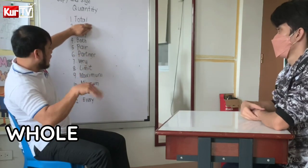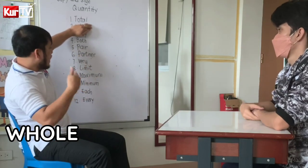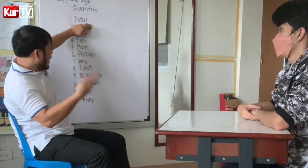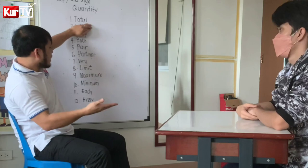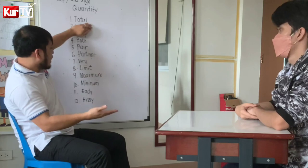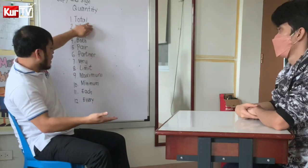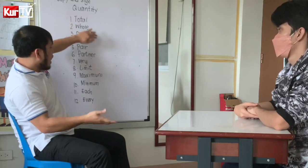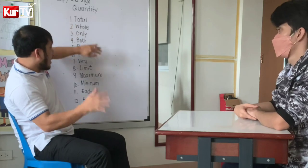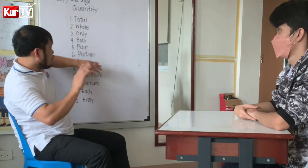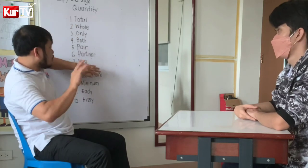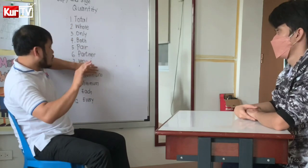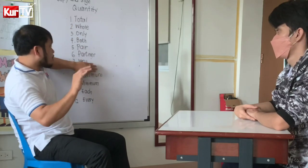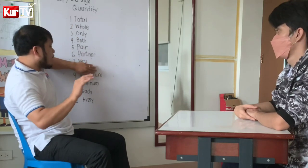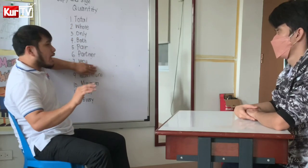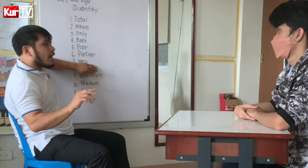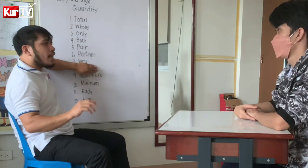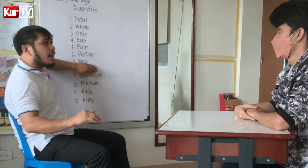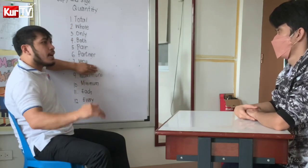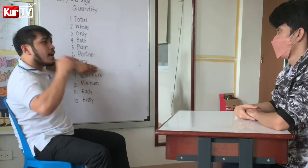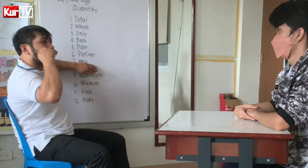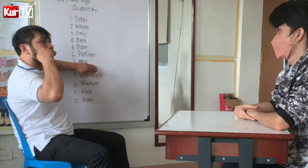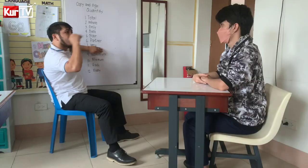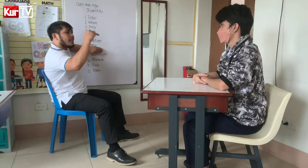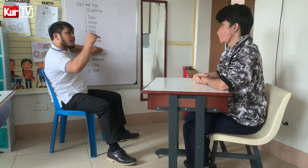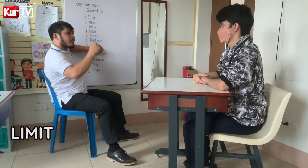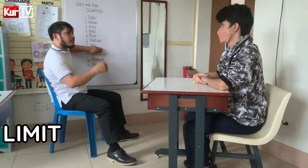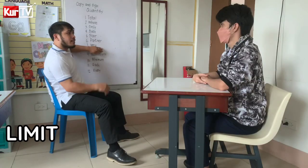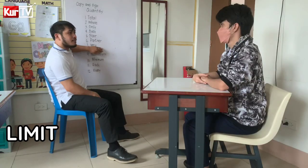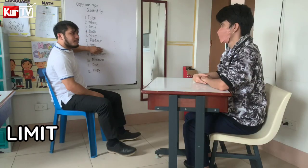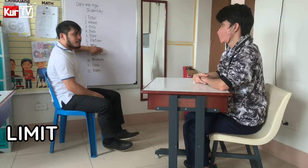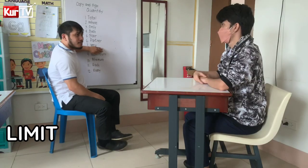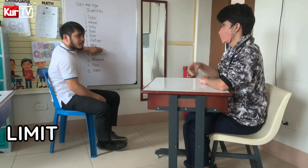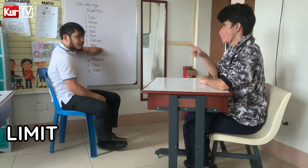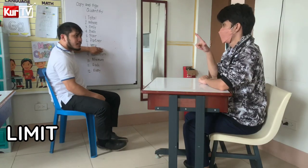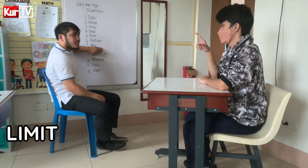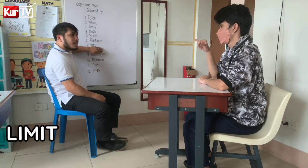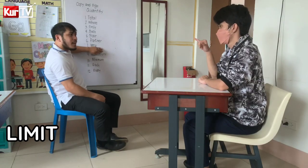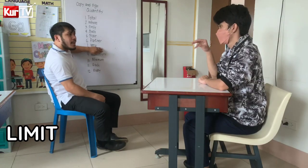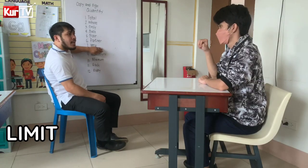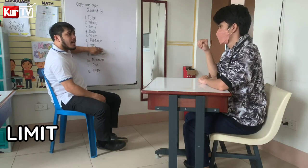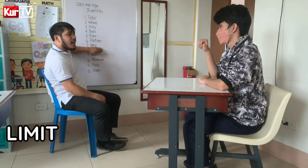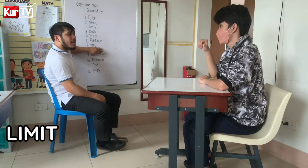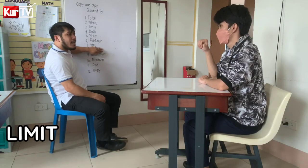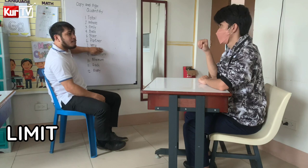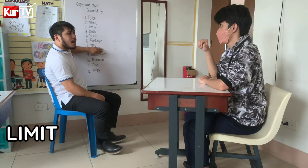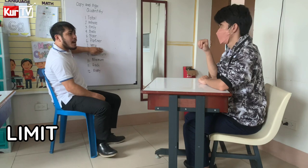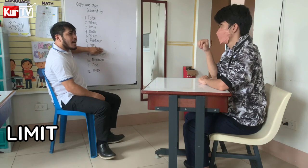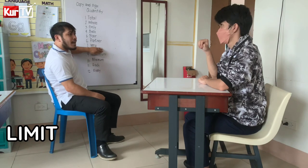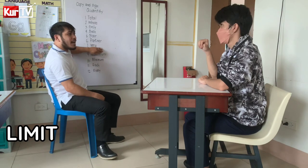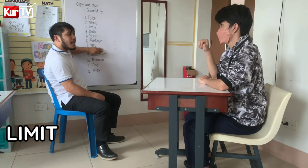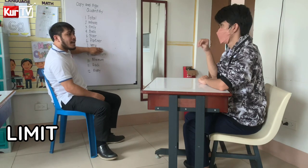Next. How do you spell? Limit. L-I-M-I.